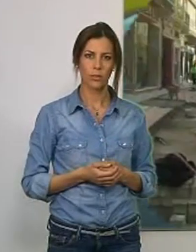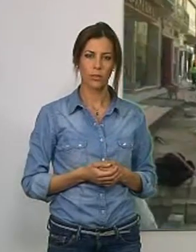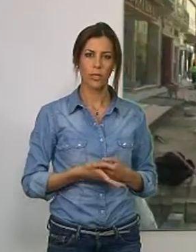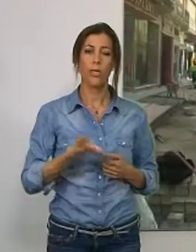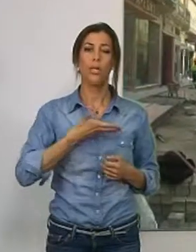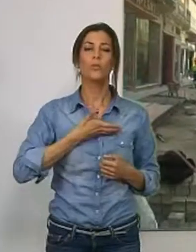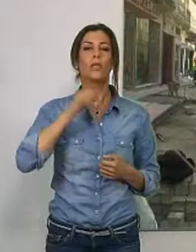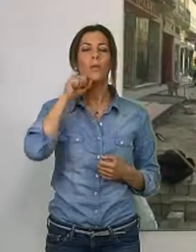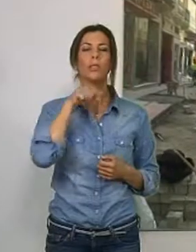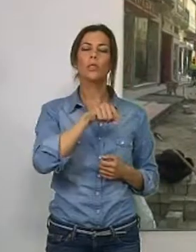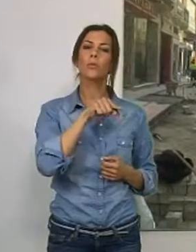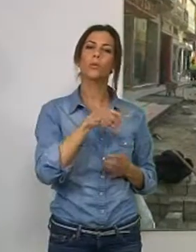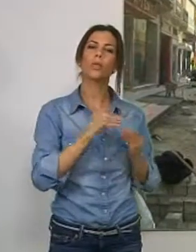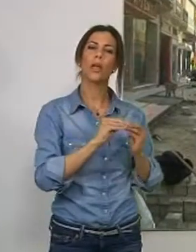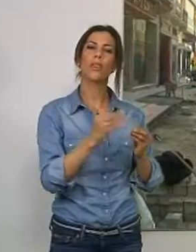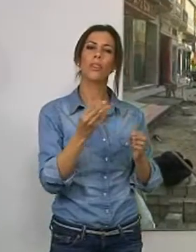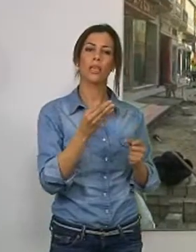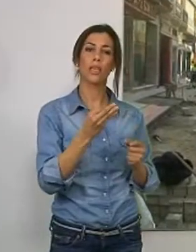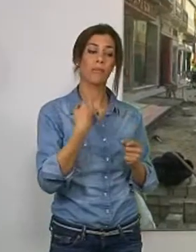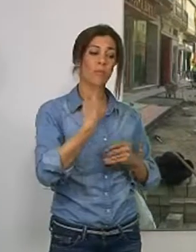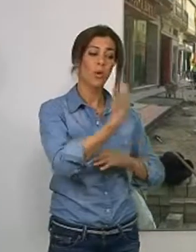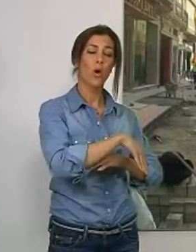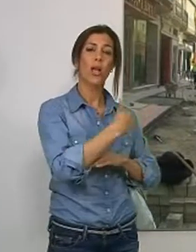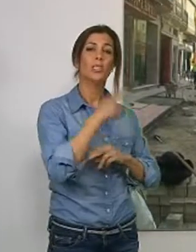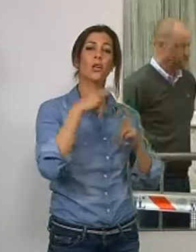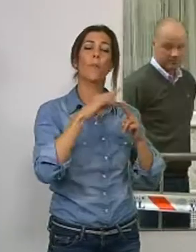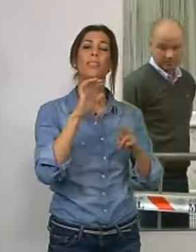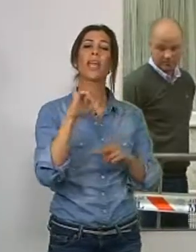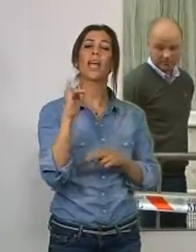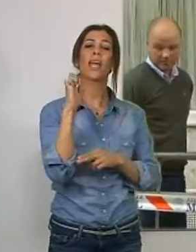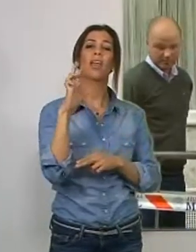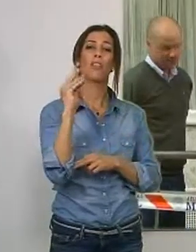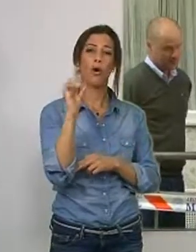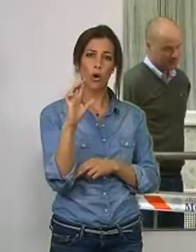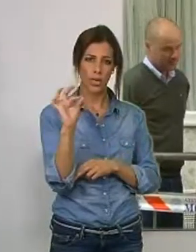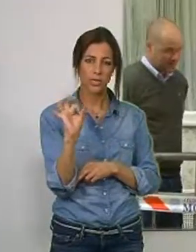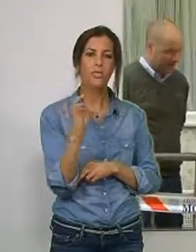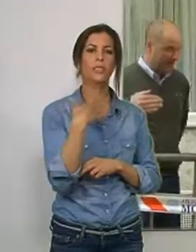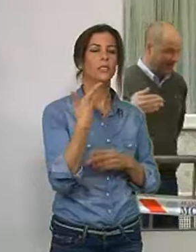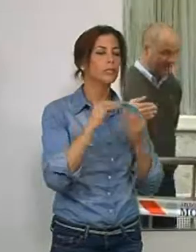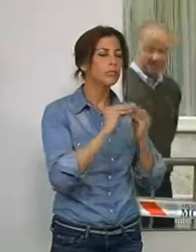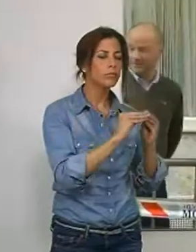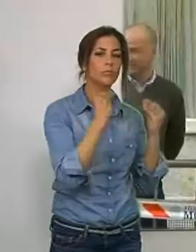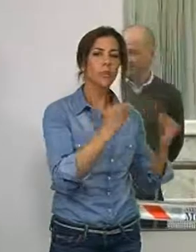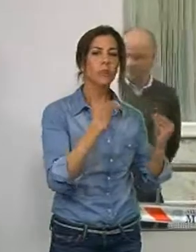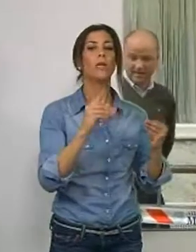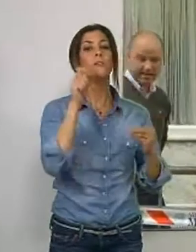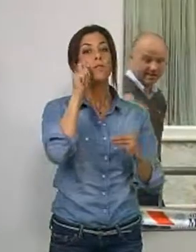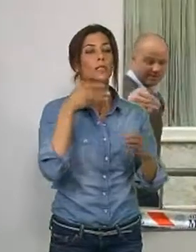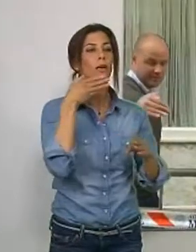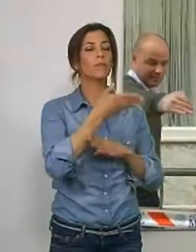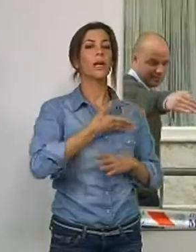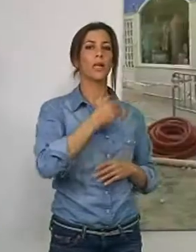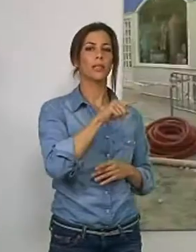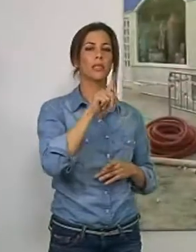El Ayuntamiento de Montrileña llevaba a cabo la rehabilitación de la calle Tejedores y ahora la primera edil motrileña giraba una visita junto con el